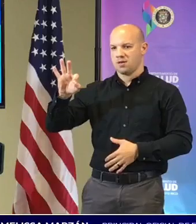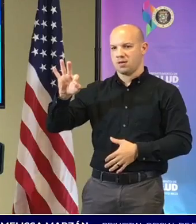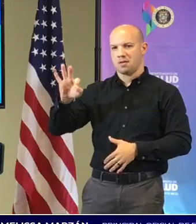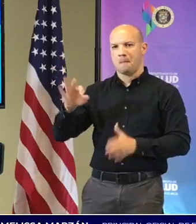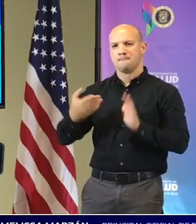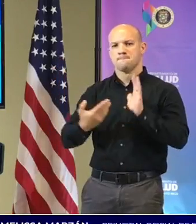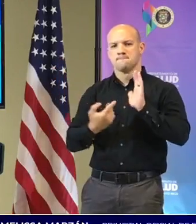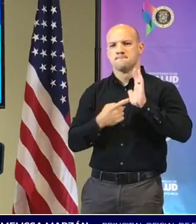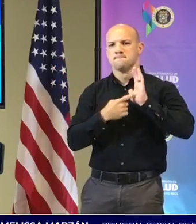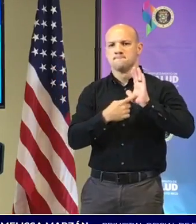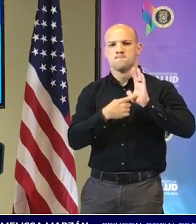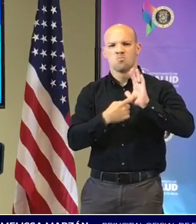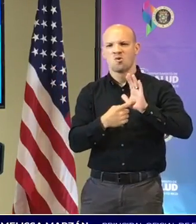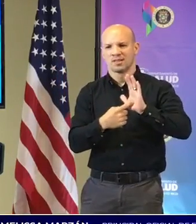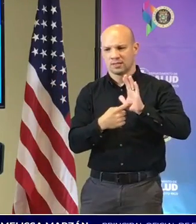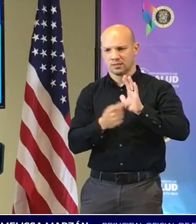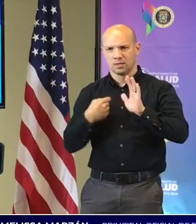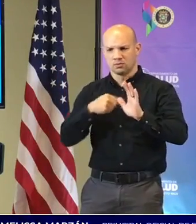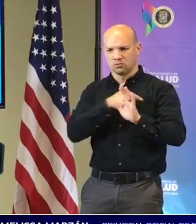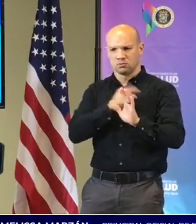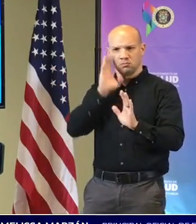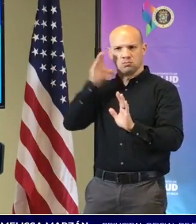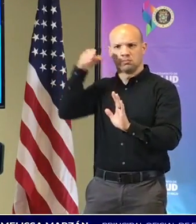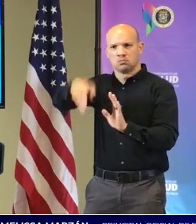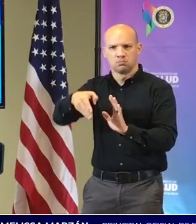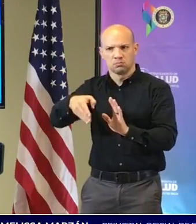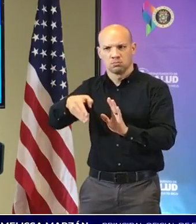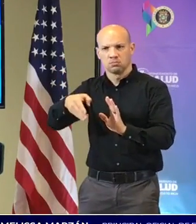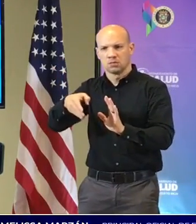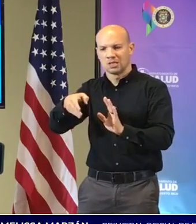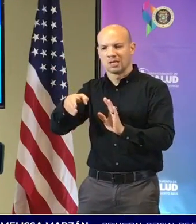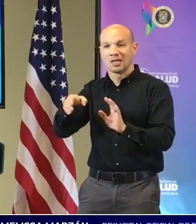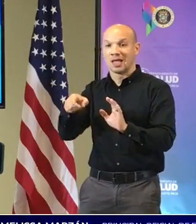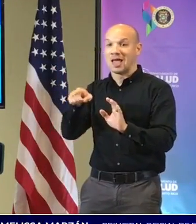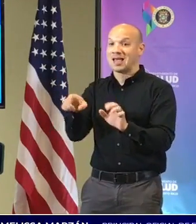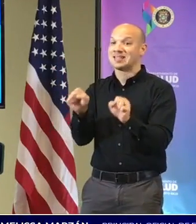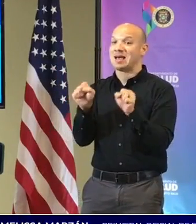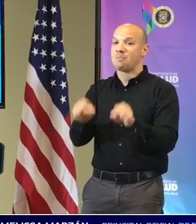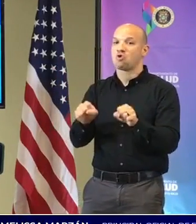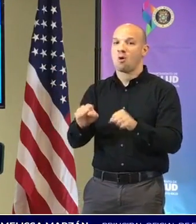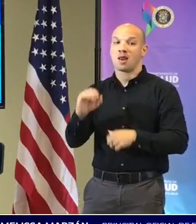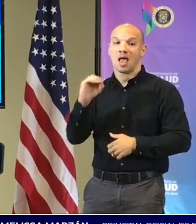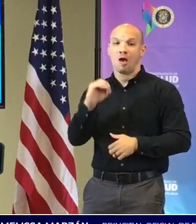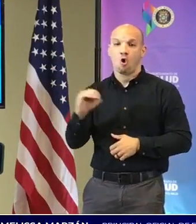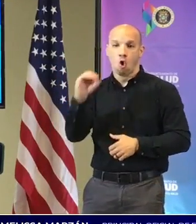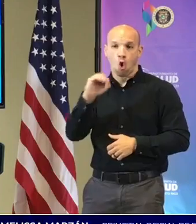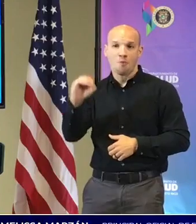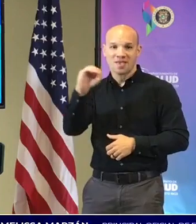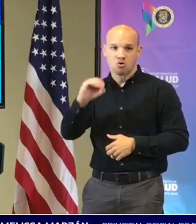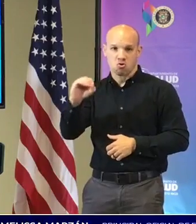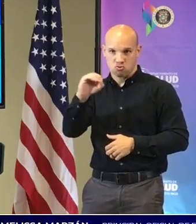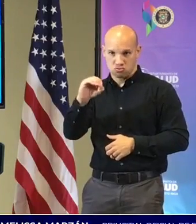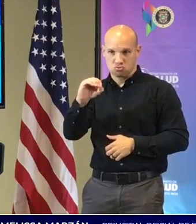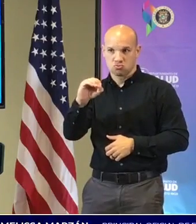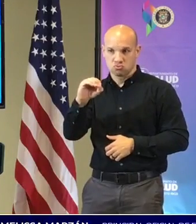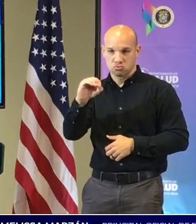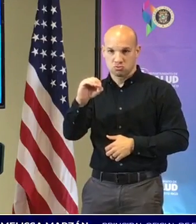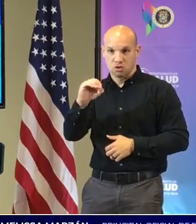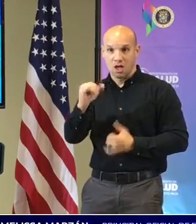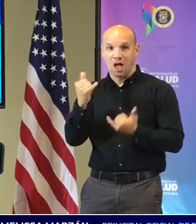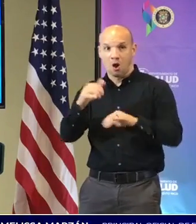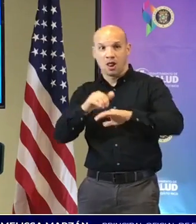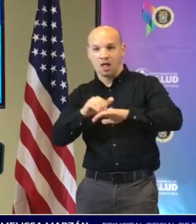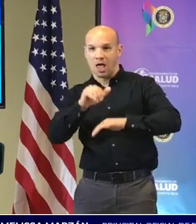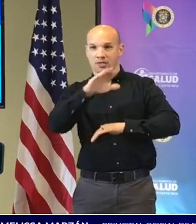han dado como muestras probables para Omicron y esas muestras están siendo enviadas a secuenciación